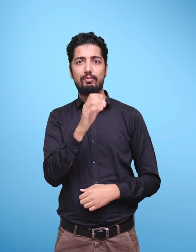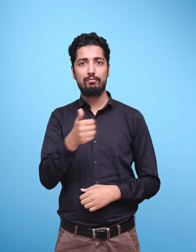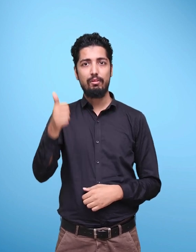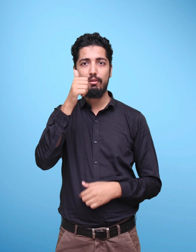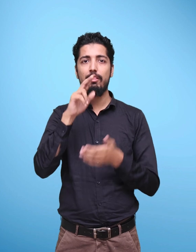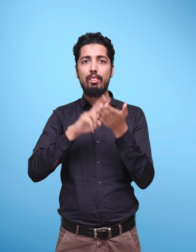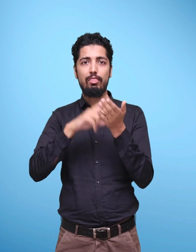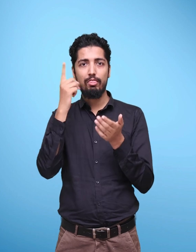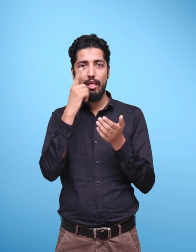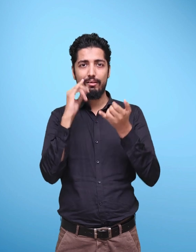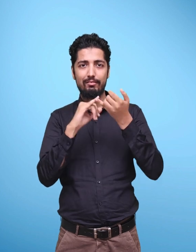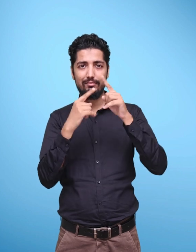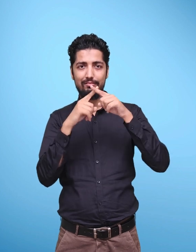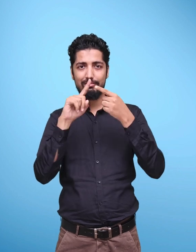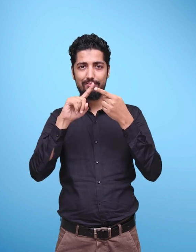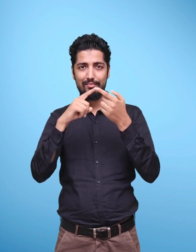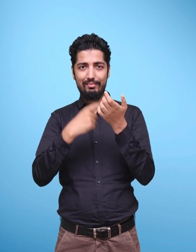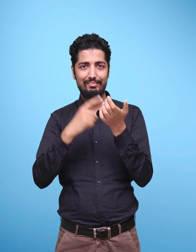and its other members,